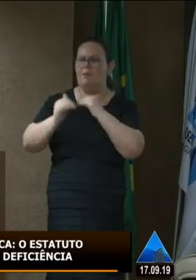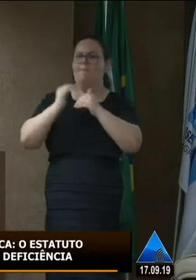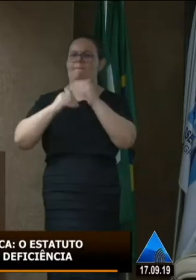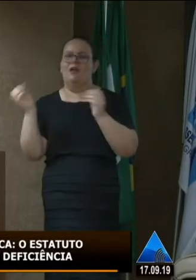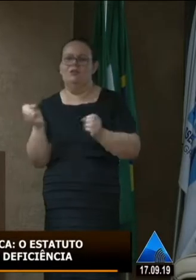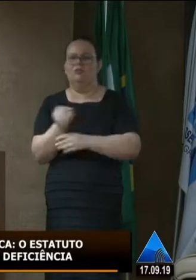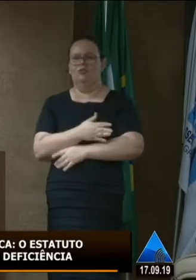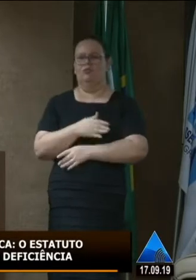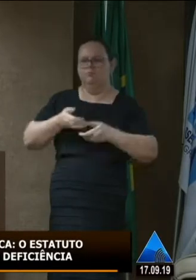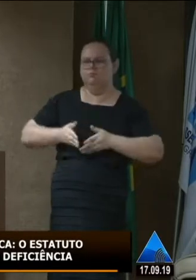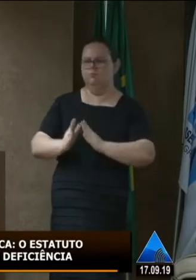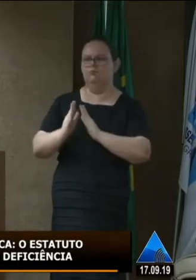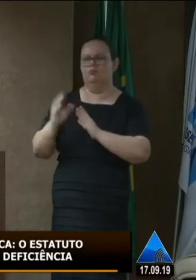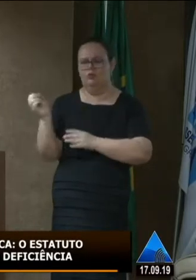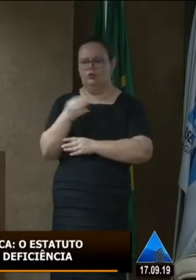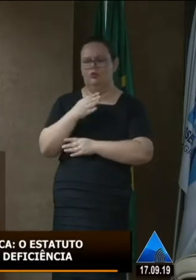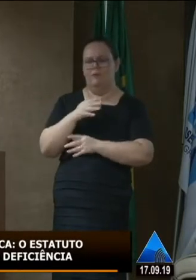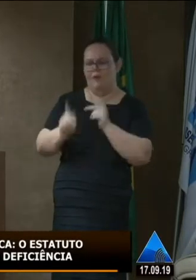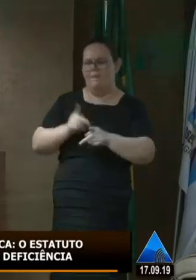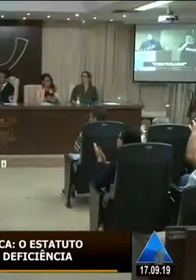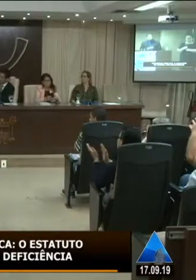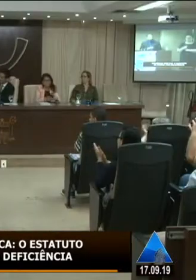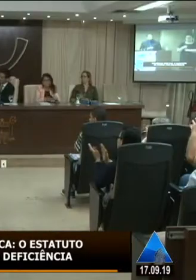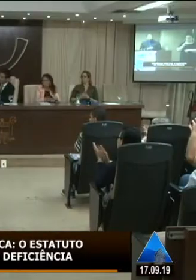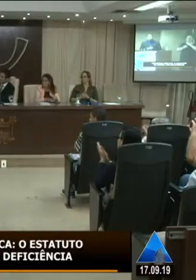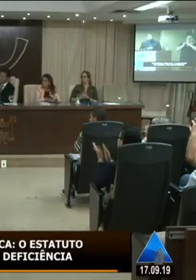nova geração muito obrigado senhor deputado obrigado a todos e a todas